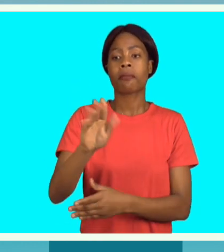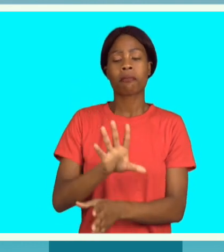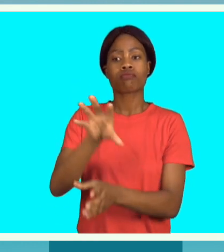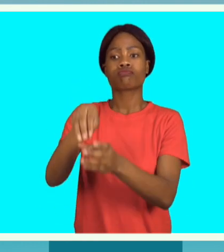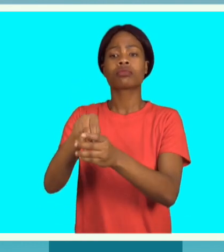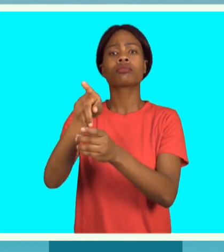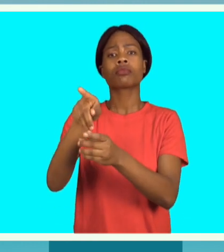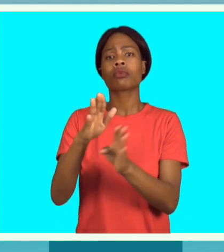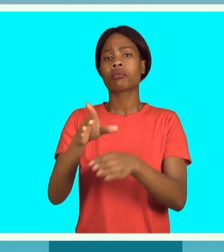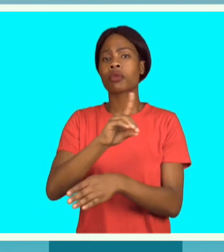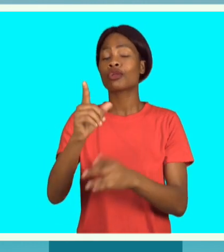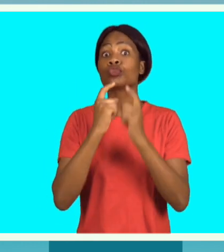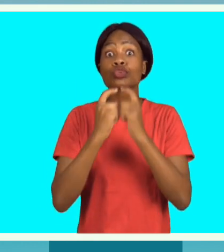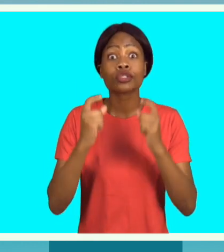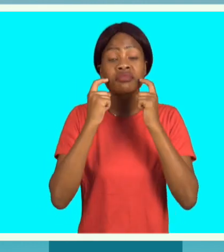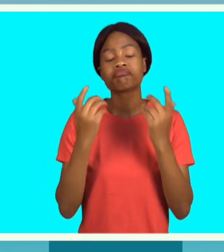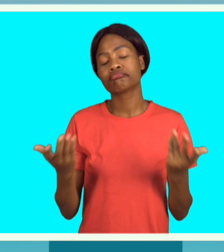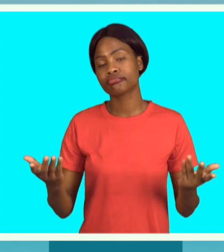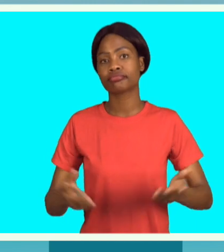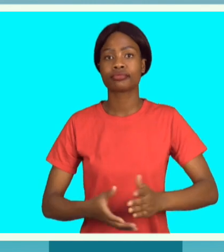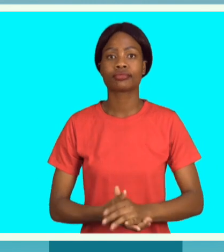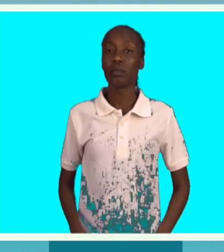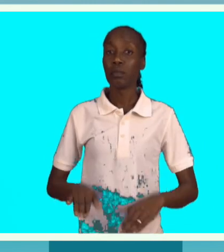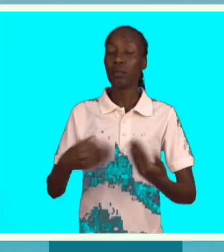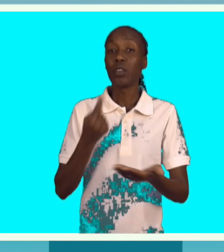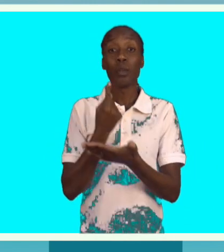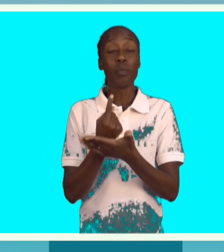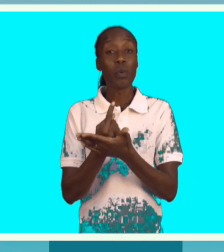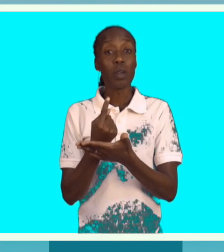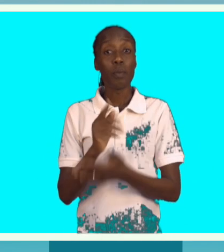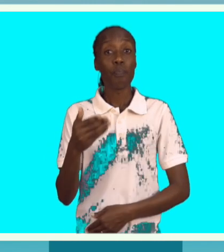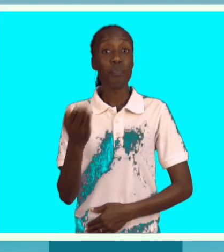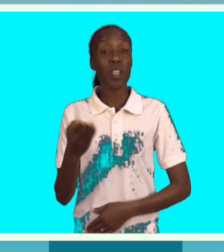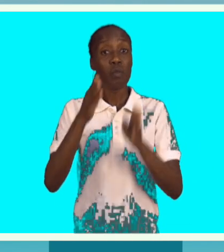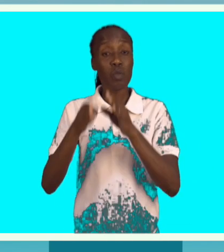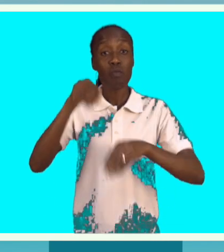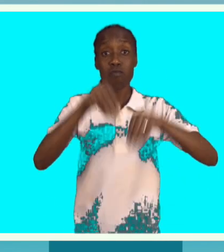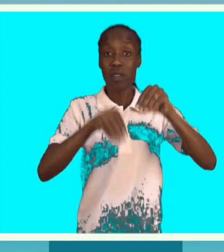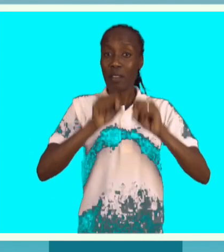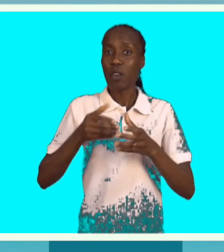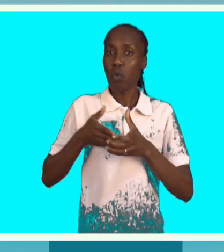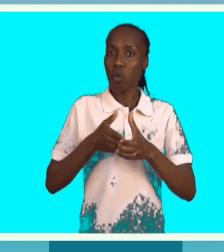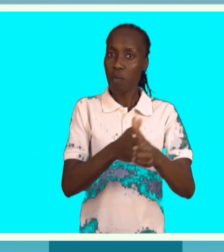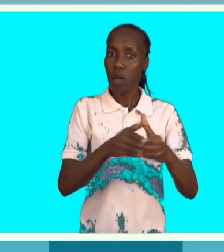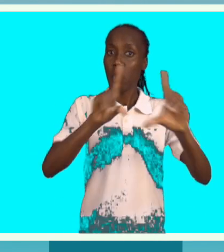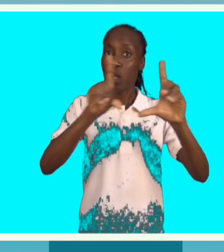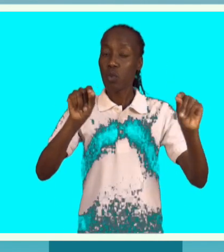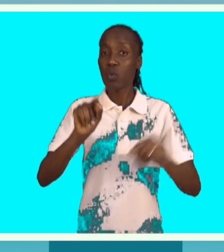com deficiência em Moçambique. é muito importante que os candidatos se comprometam com a deficiência